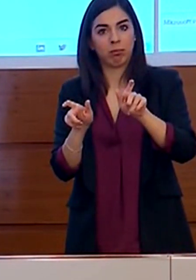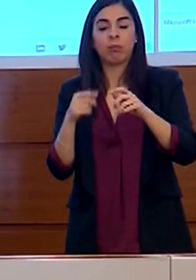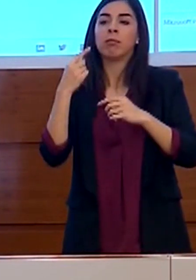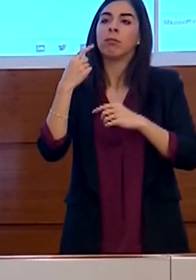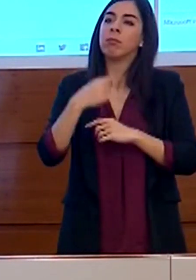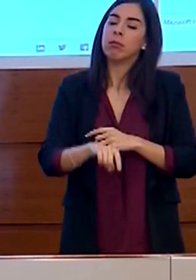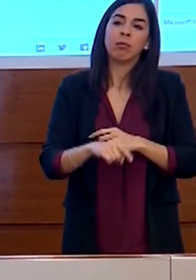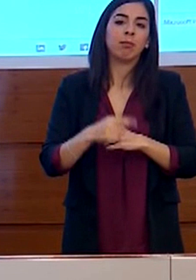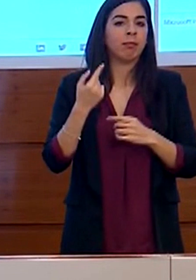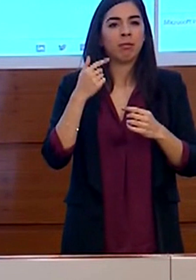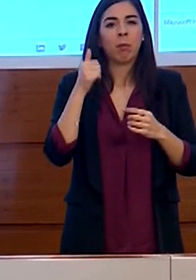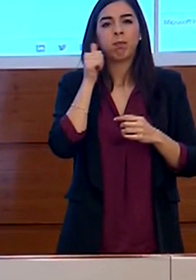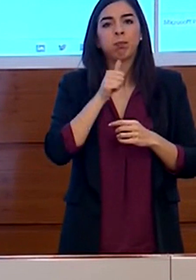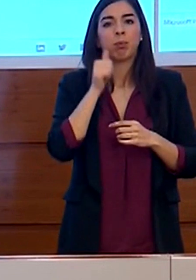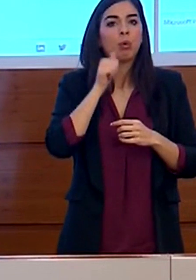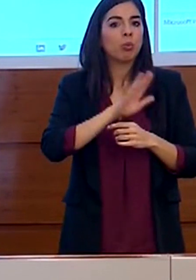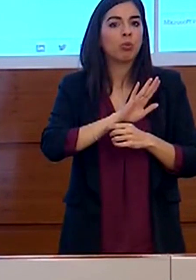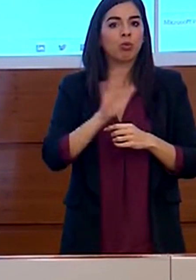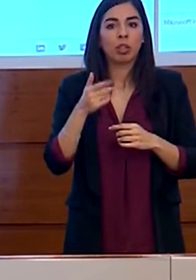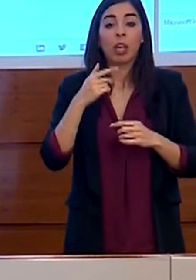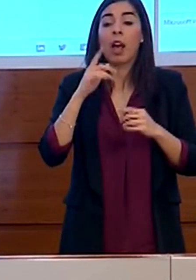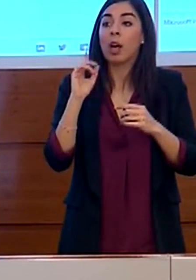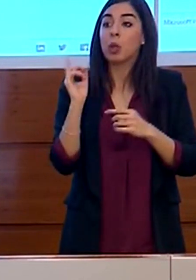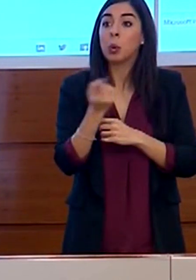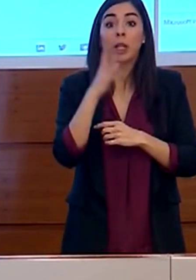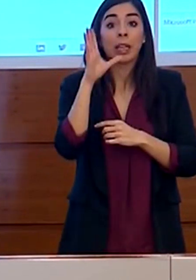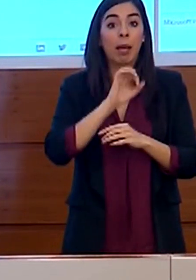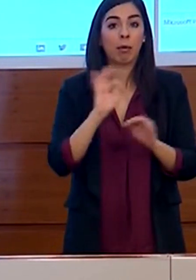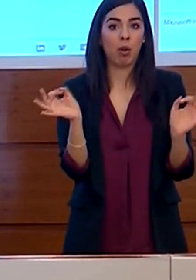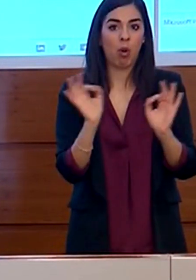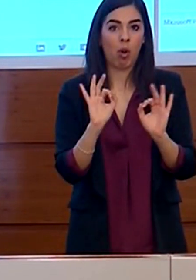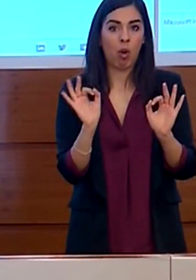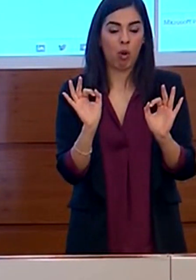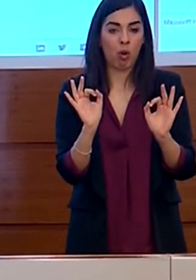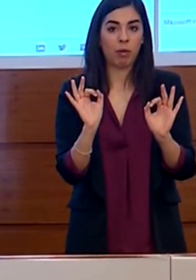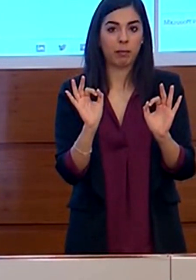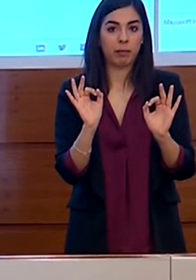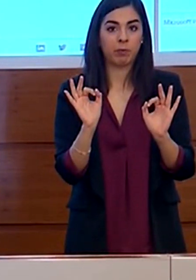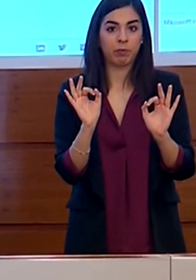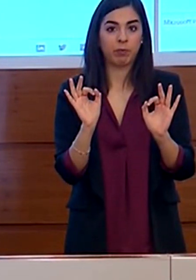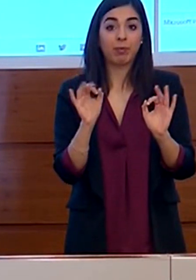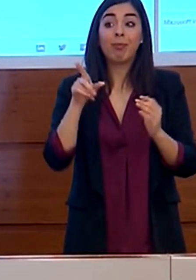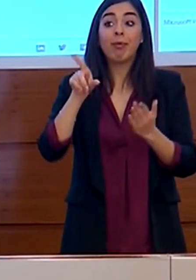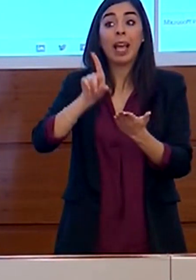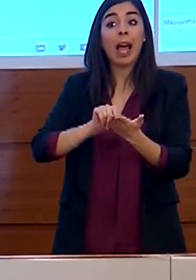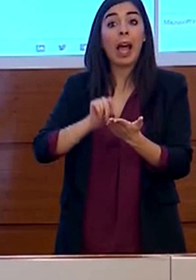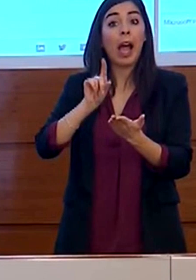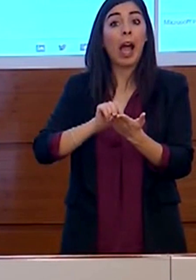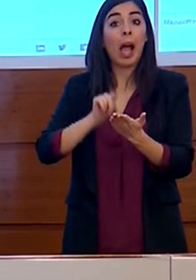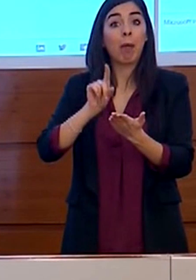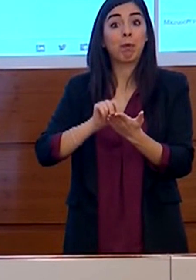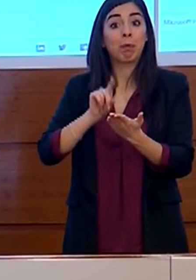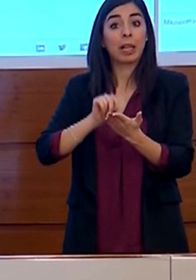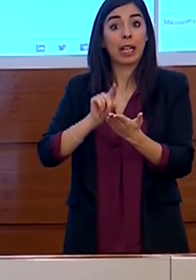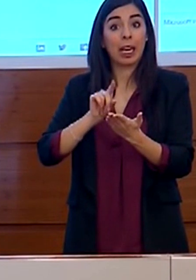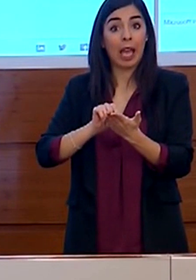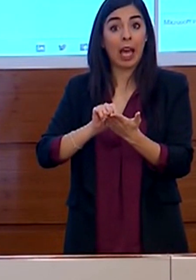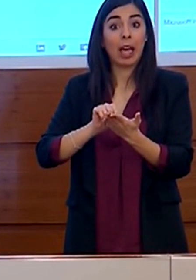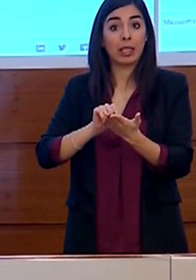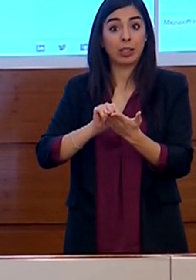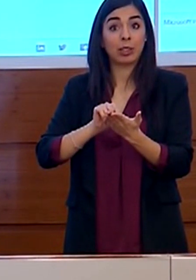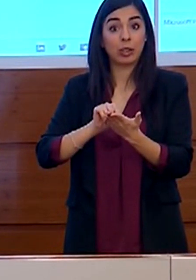'avevo detto l'altra volta, non del tutto compreso. La dotazione dell'app sarà